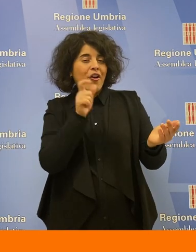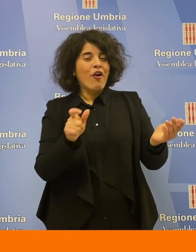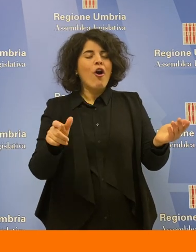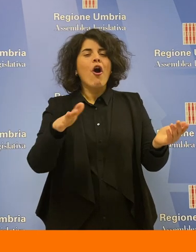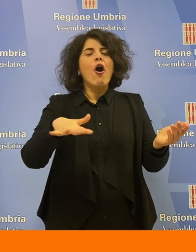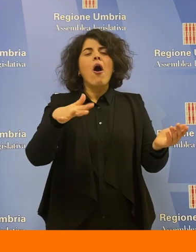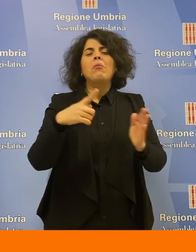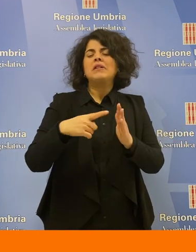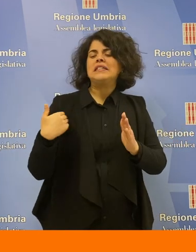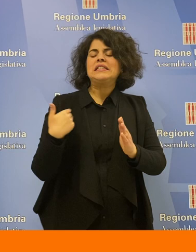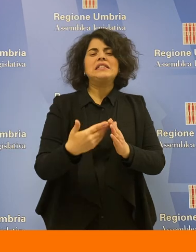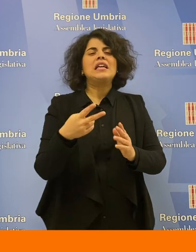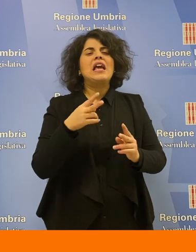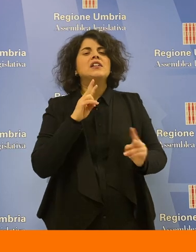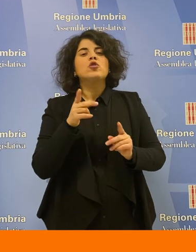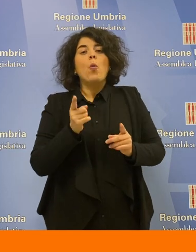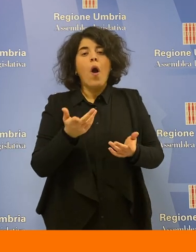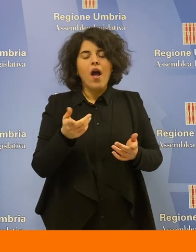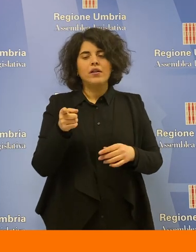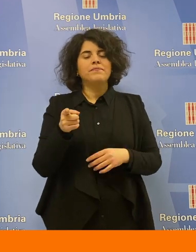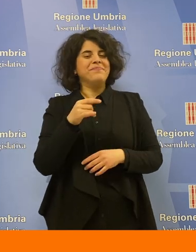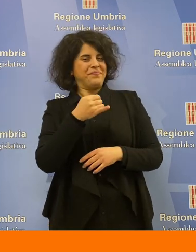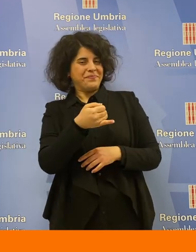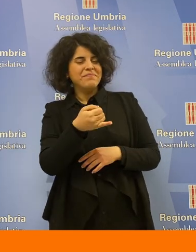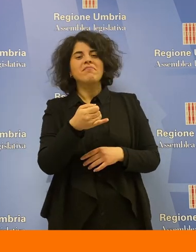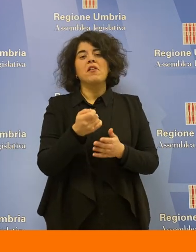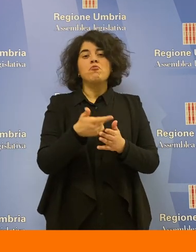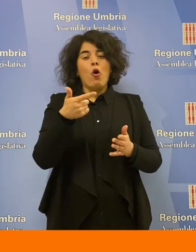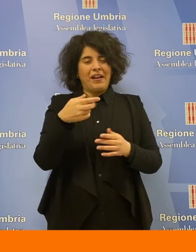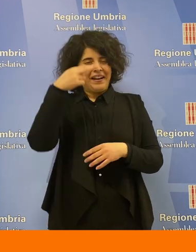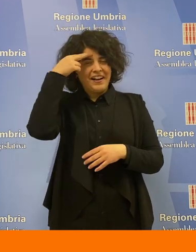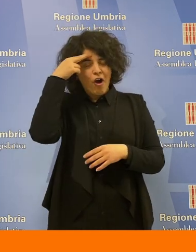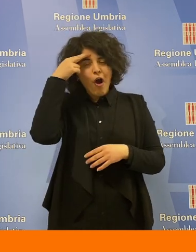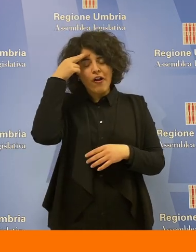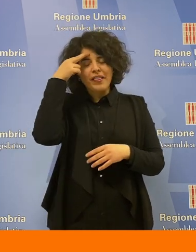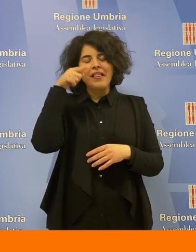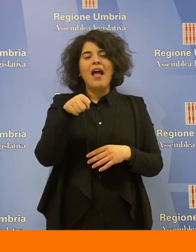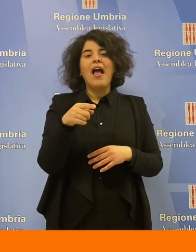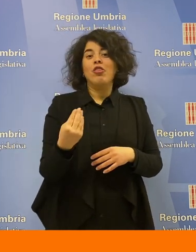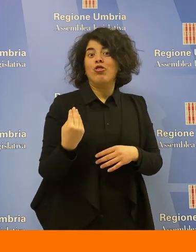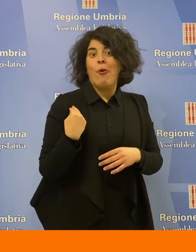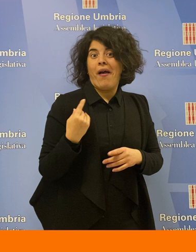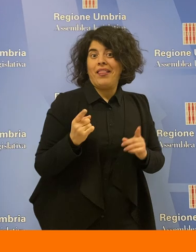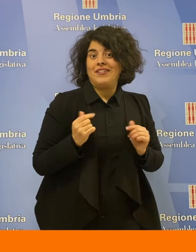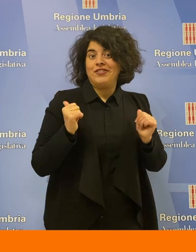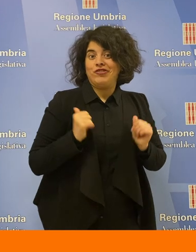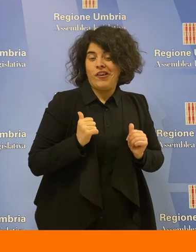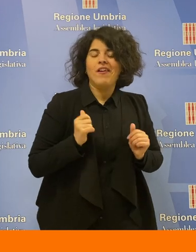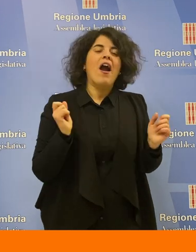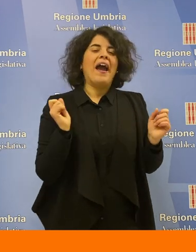mesi? Sì, è importante veicolare l'informazione che lei ha appena dato. Il ricorrere al difensore civico è